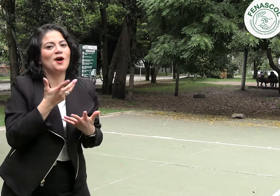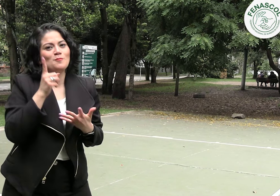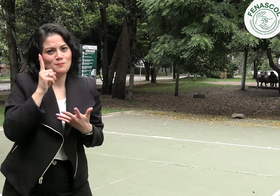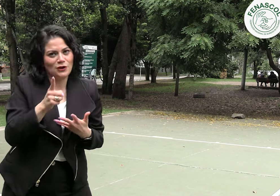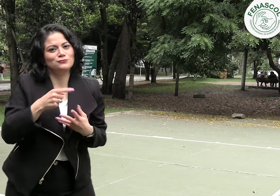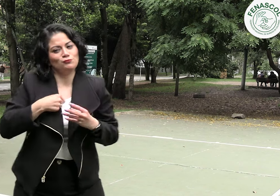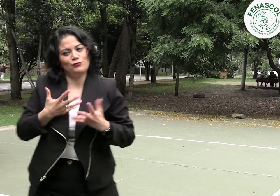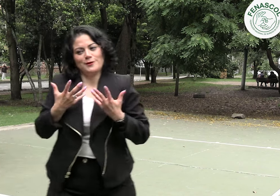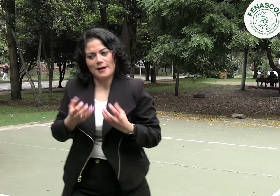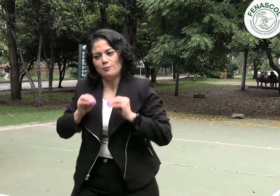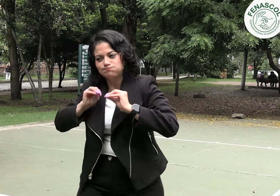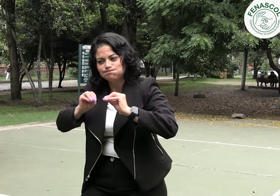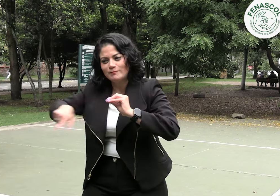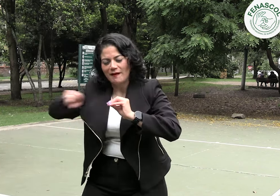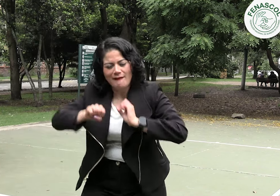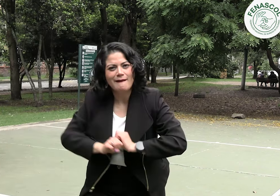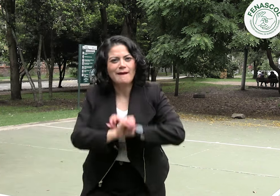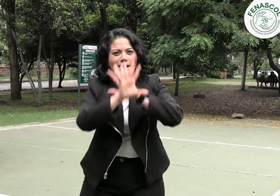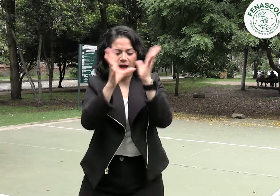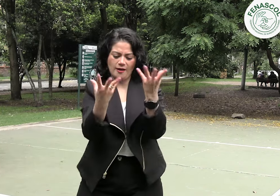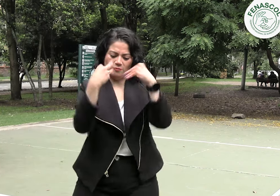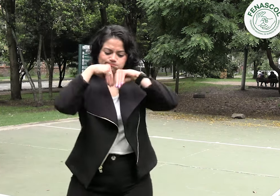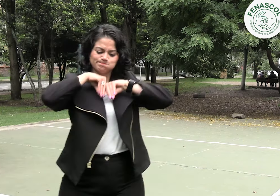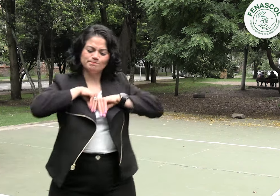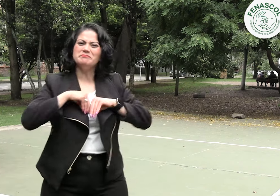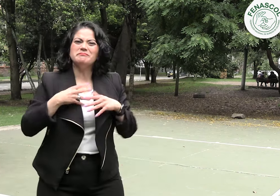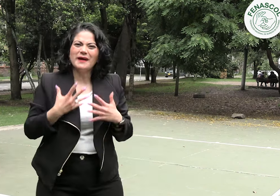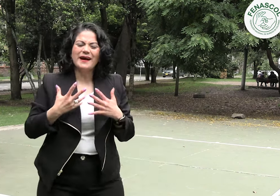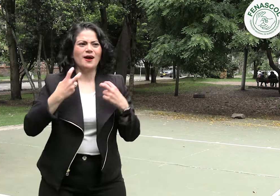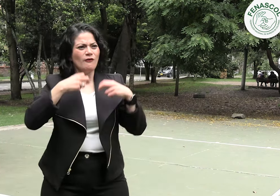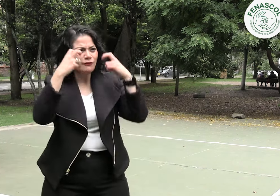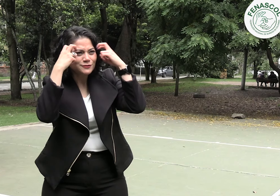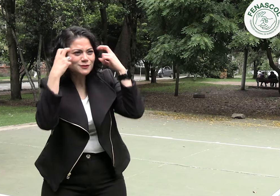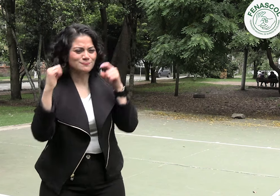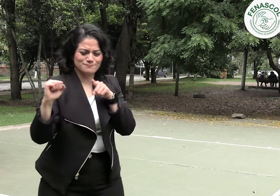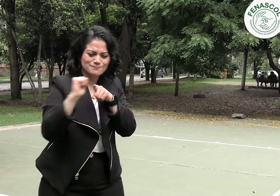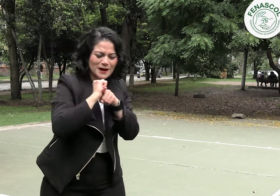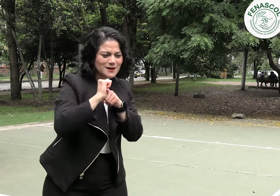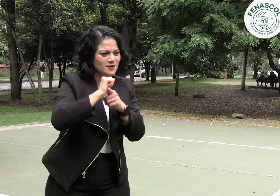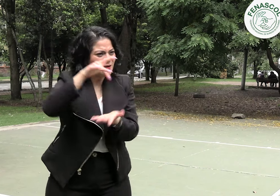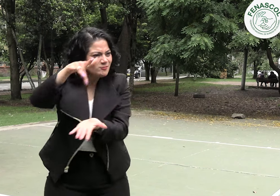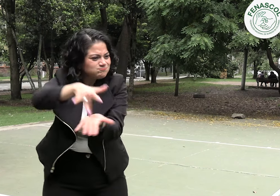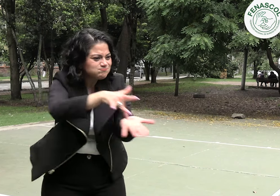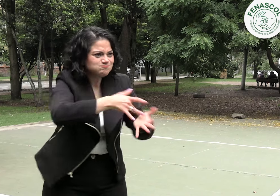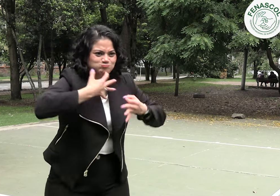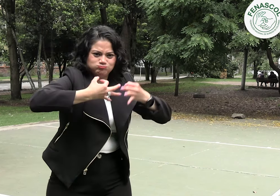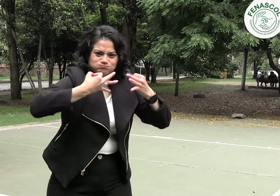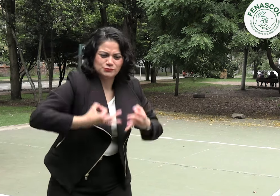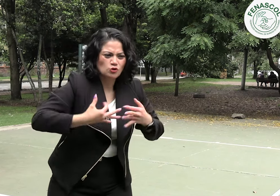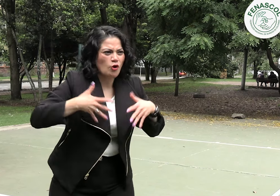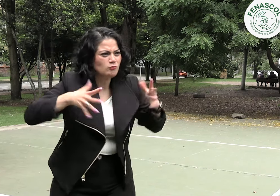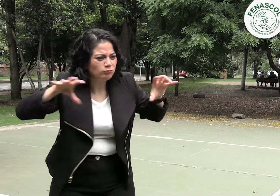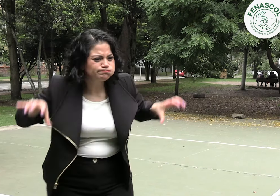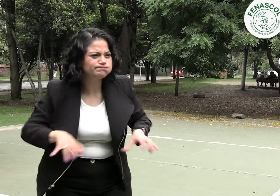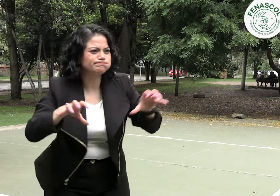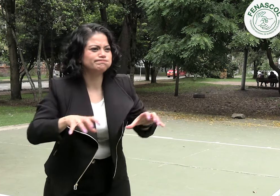equivocaciones debido a la falta de formación. El objetivo es que ellos adquieran y apliquen el conocimiento de manera